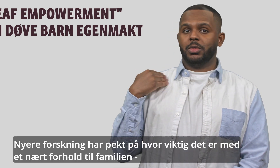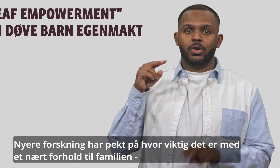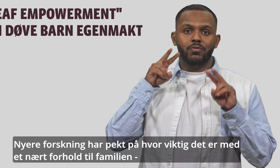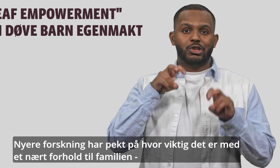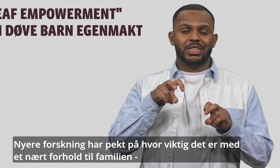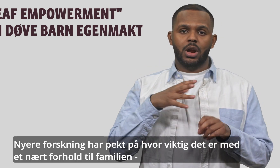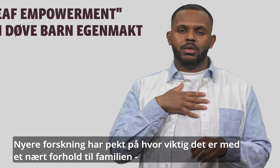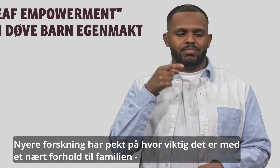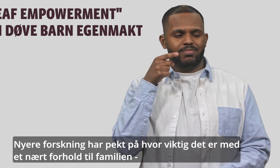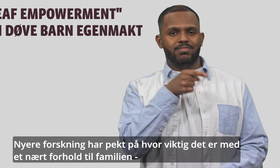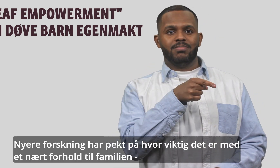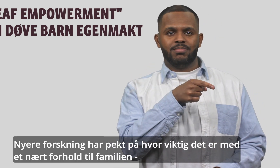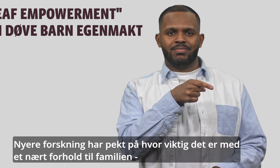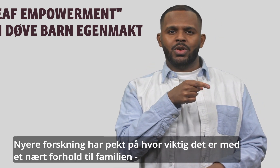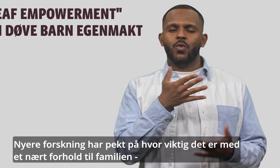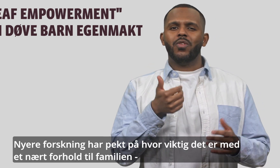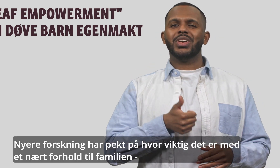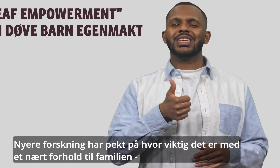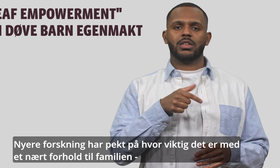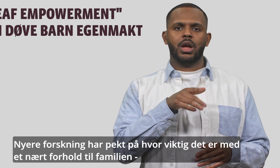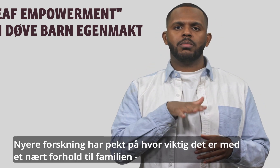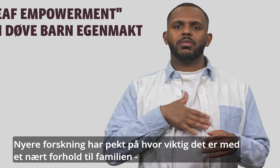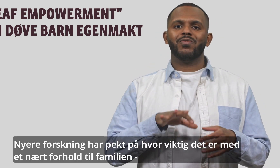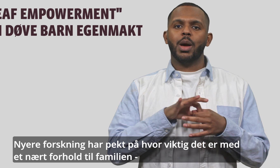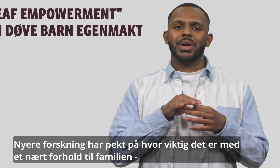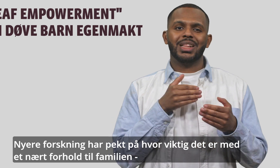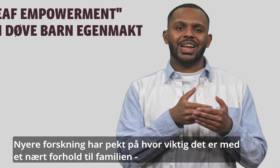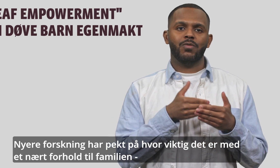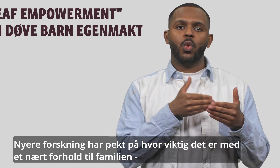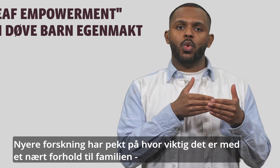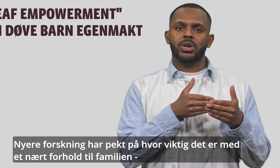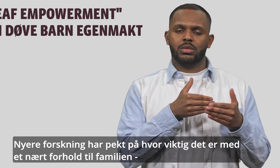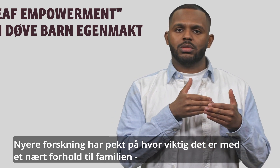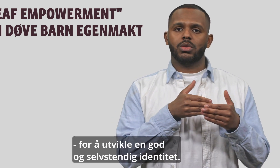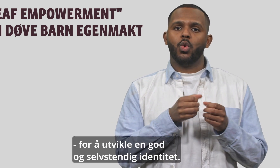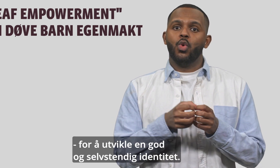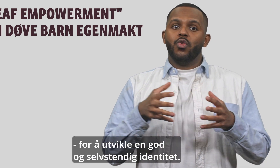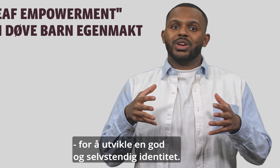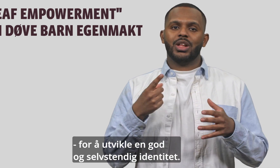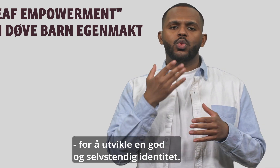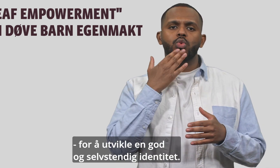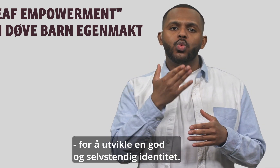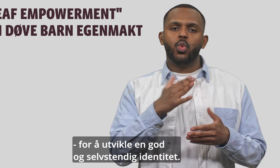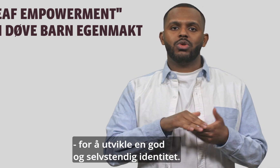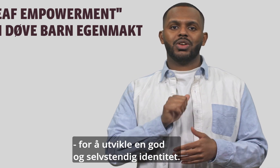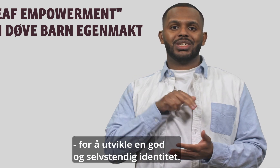Nyere forskning har pekt på hvor viktig det er med et nært forhold til familien. 41. For å utvikle en god og selvstendig